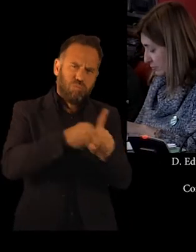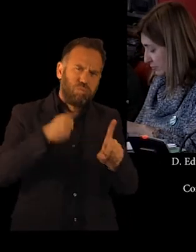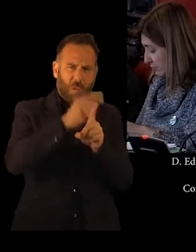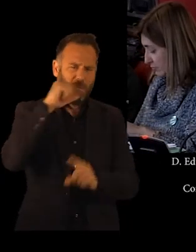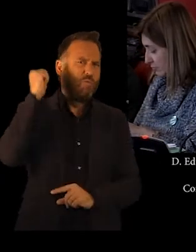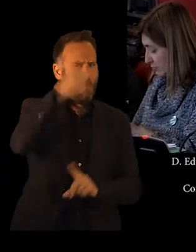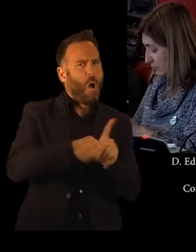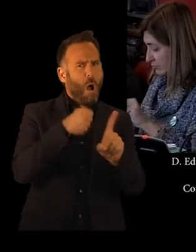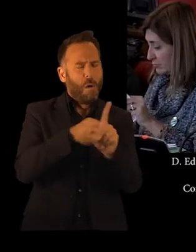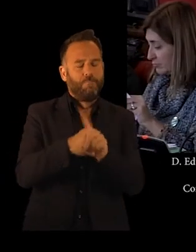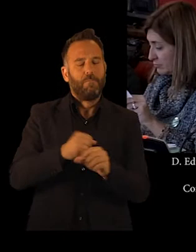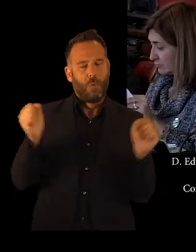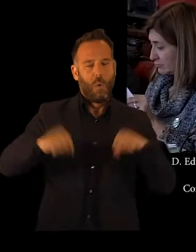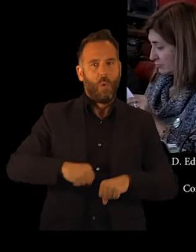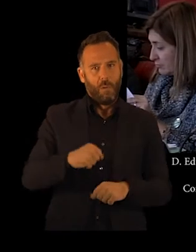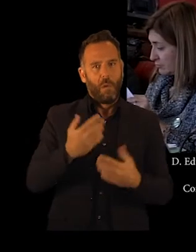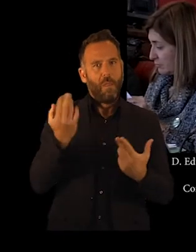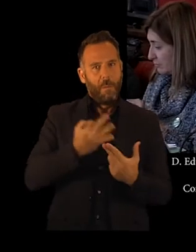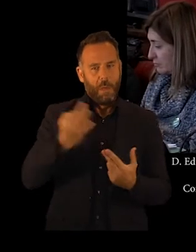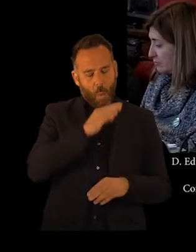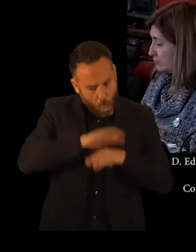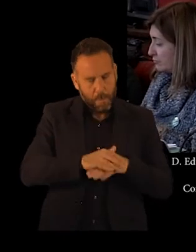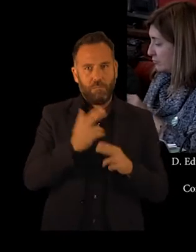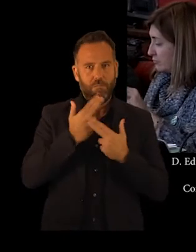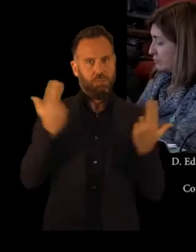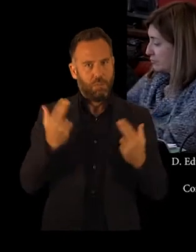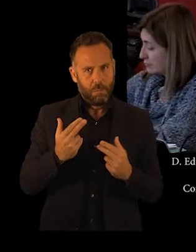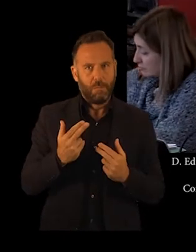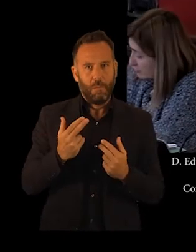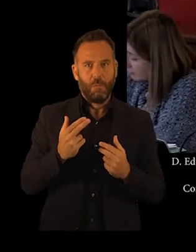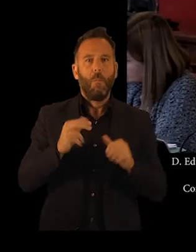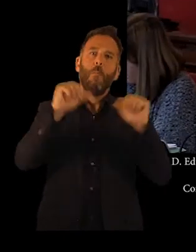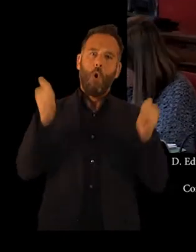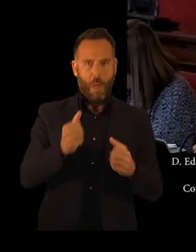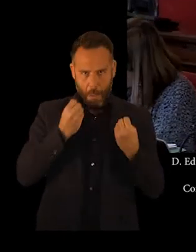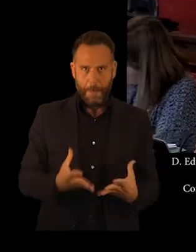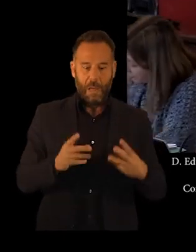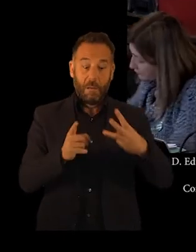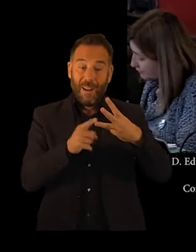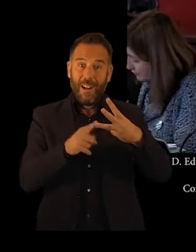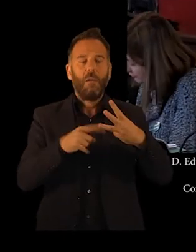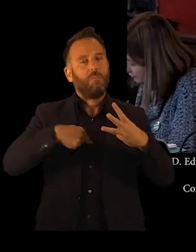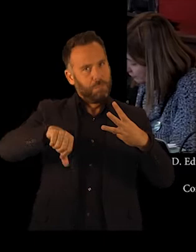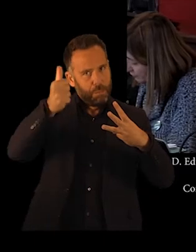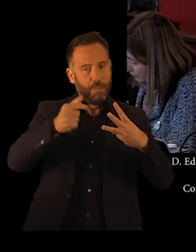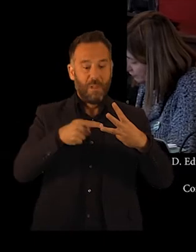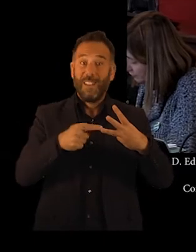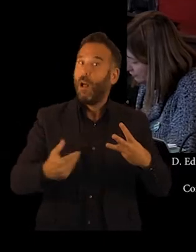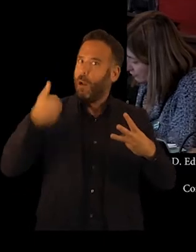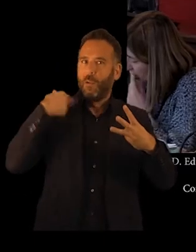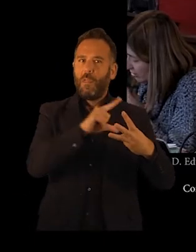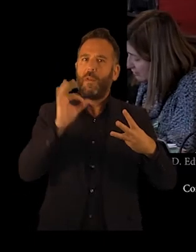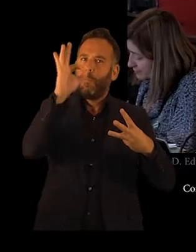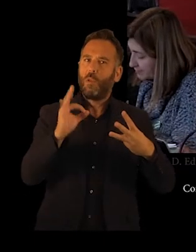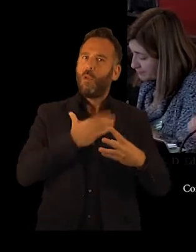pues, demos ejemplo, aprobando también este punto tercero que nos compete solo y exclusivamente a